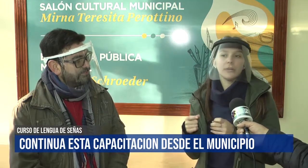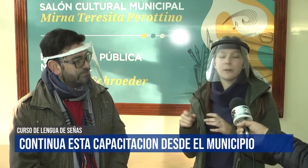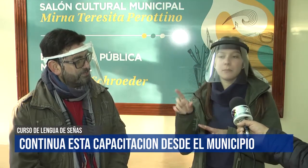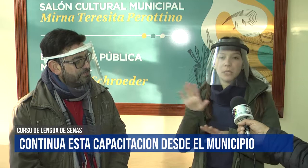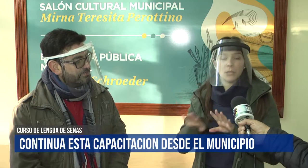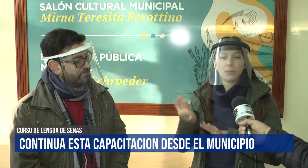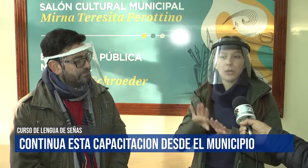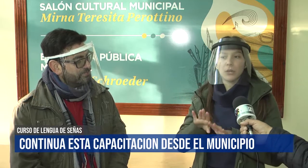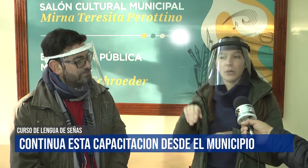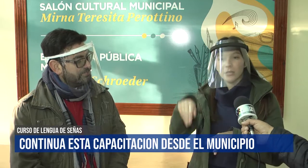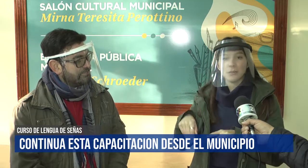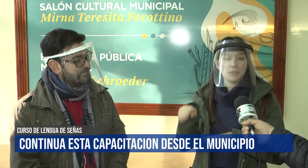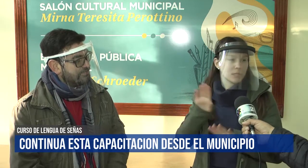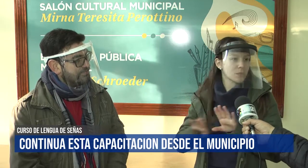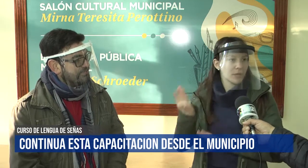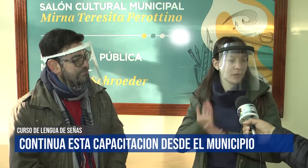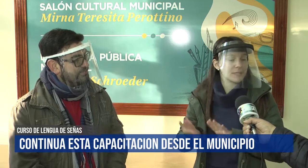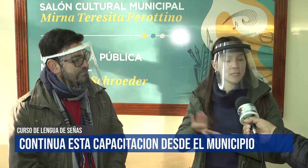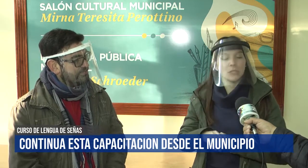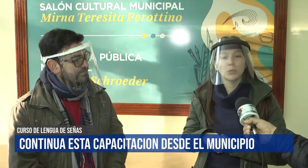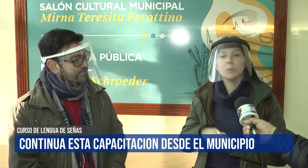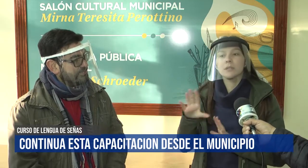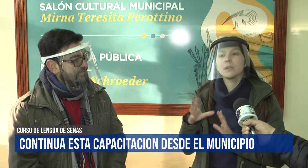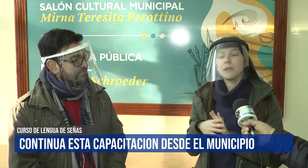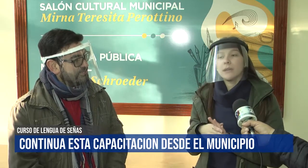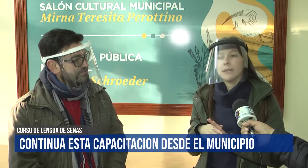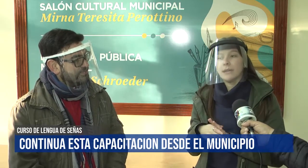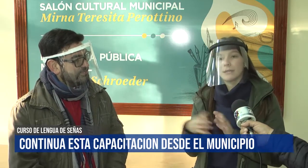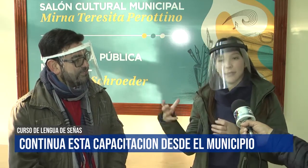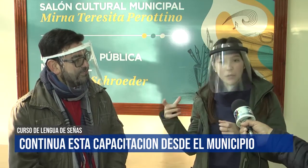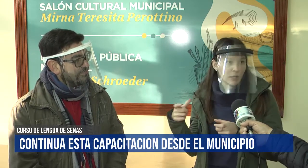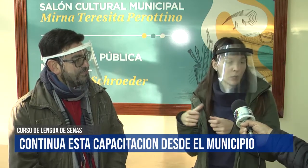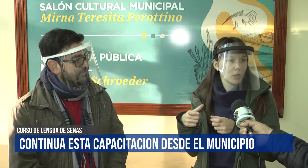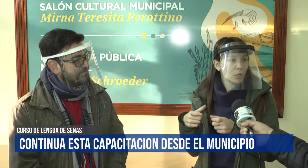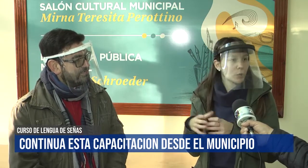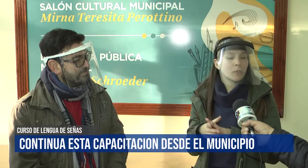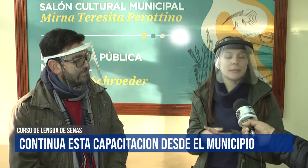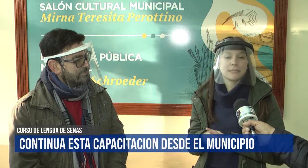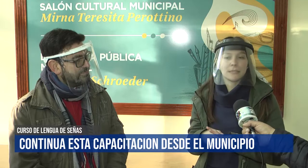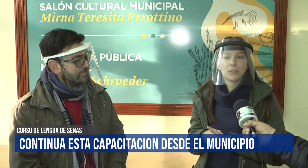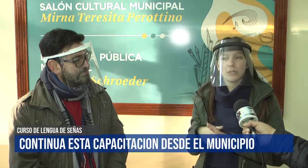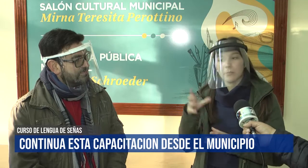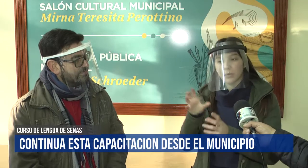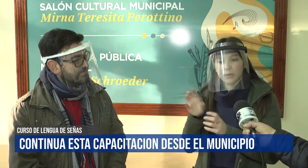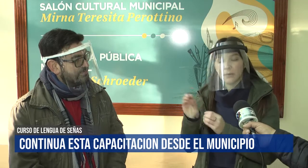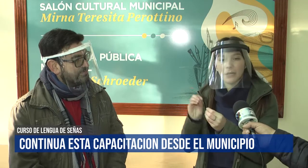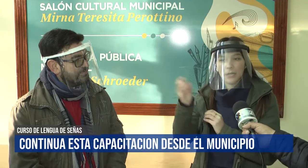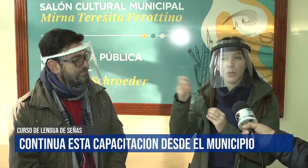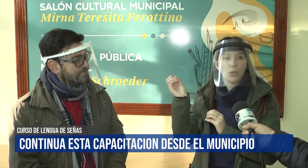ahora, por ejemplo, hoy se hizo una reorganización de grupos. Se redujeron los grupos en el sentido de que por ahí habían quedado algunos